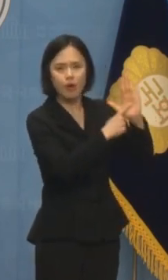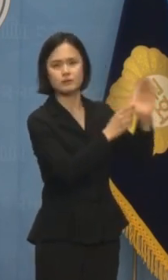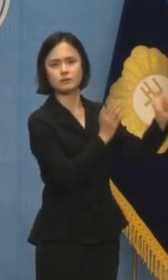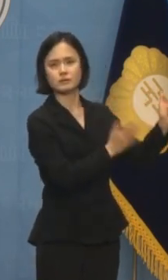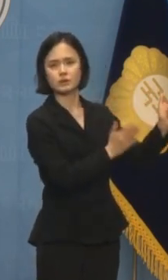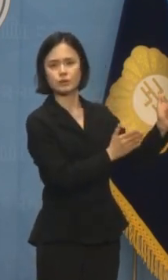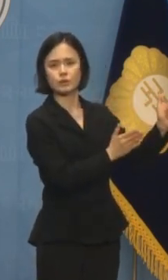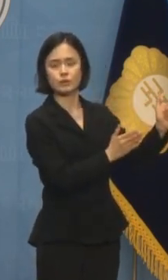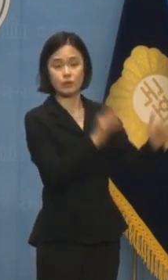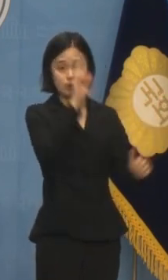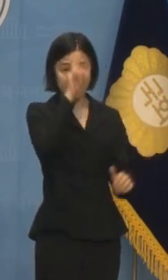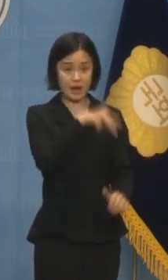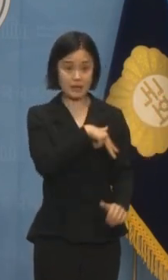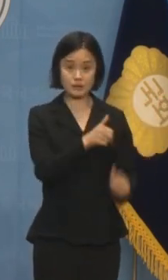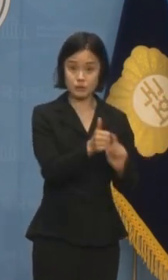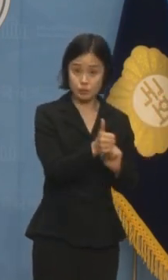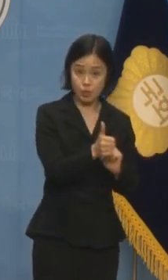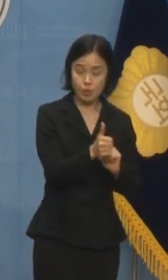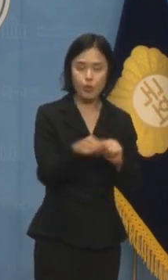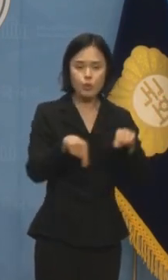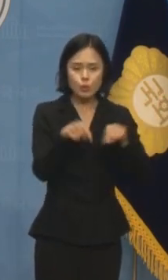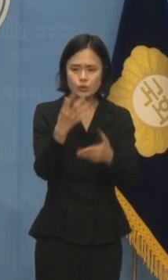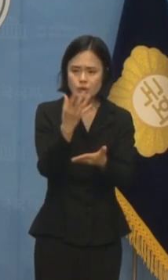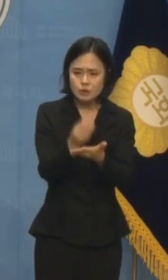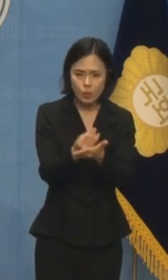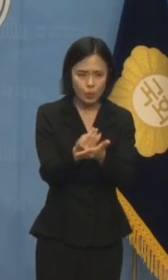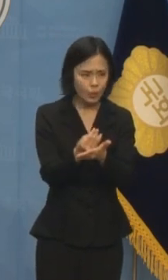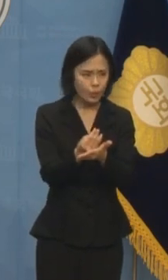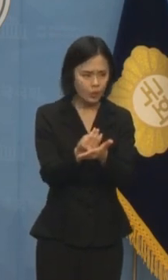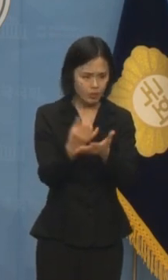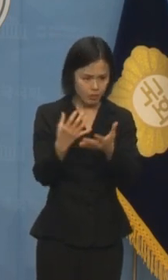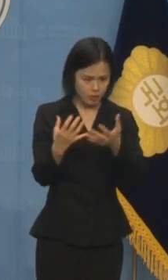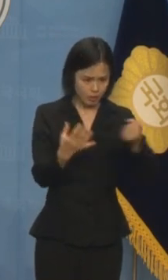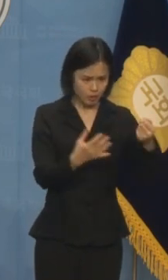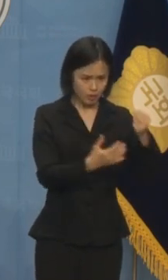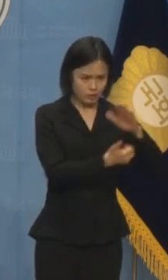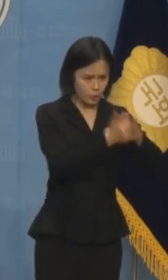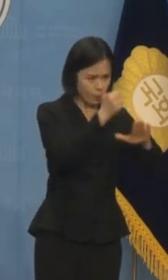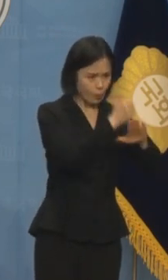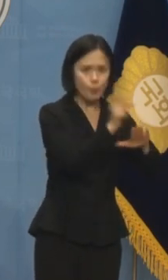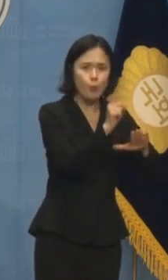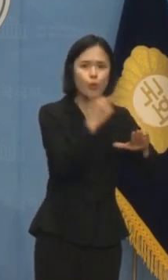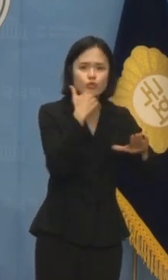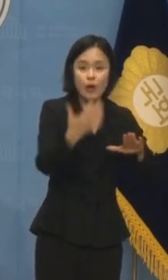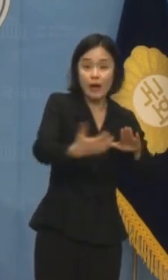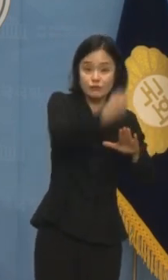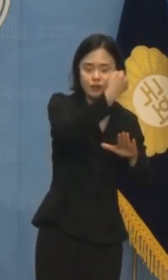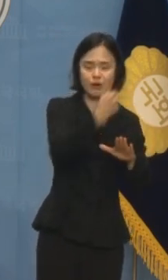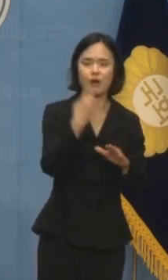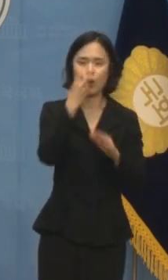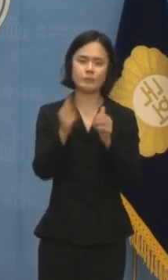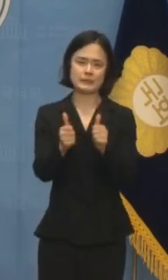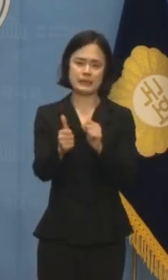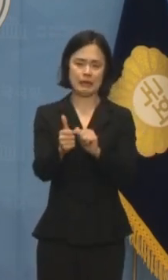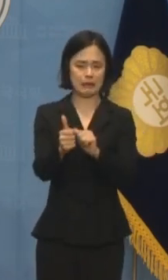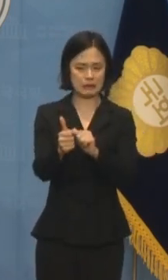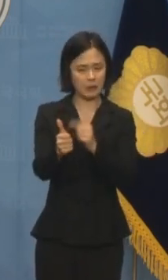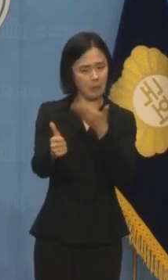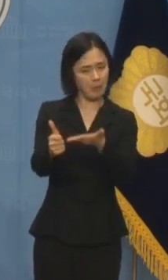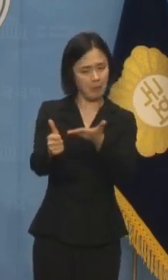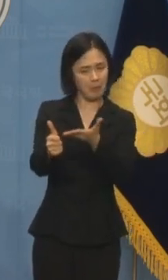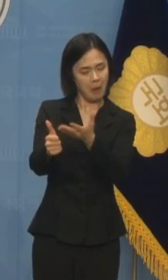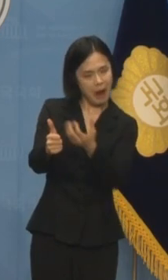녹취록을 얻을 곳은 검찰 밖에 없어 보입니다. 검찰이 흘려준 대로 받아 떠들었다면